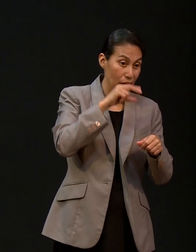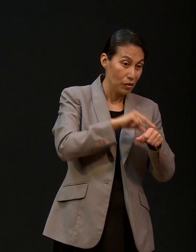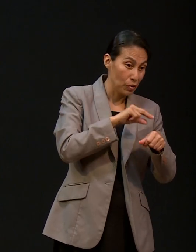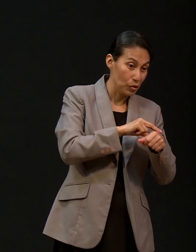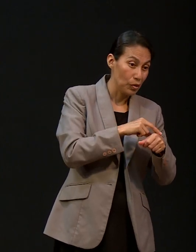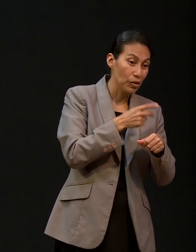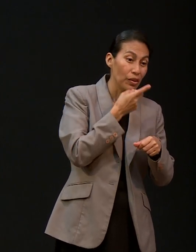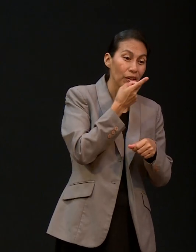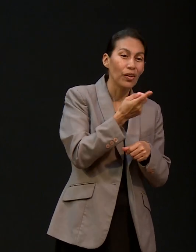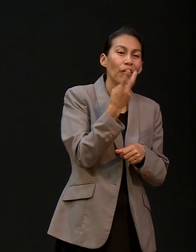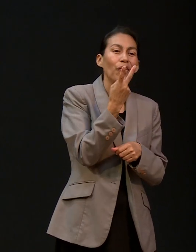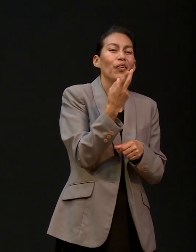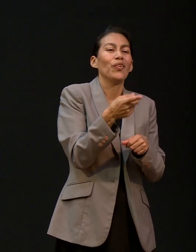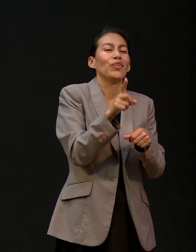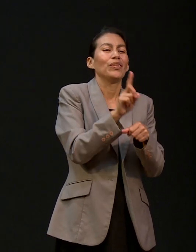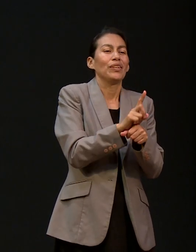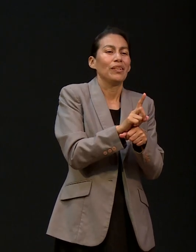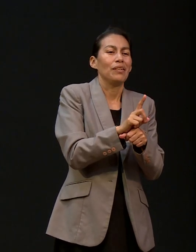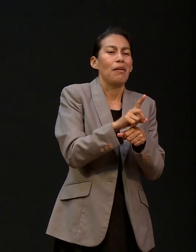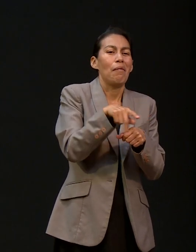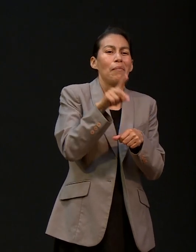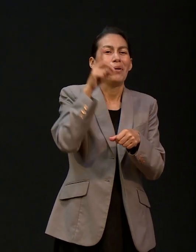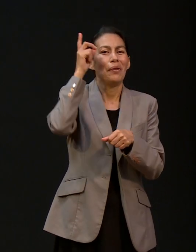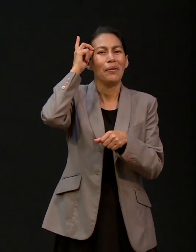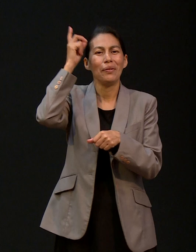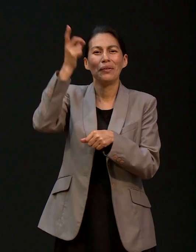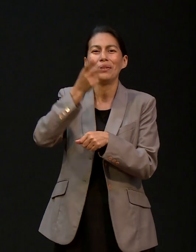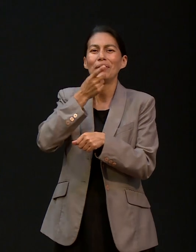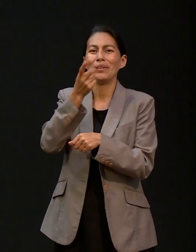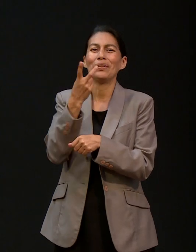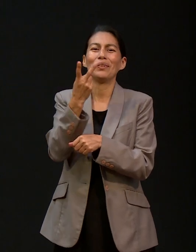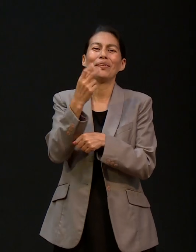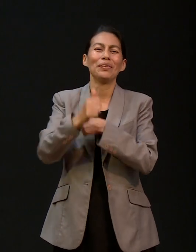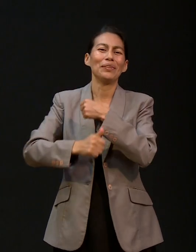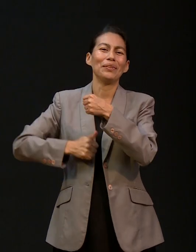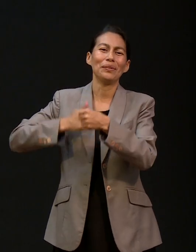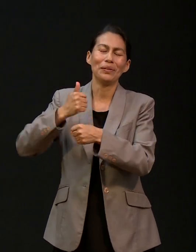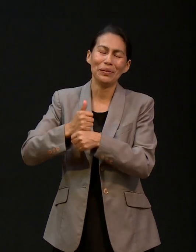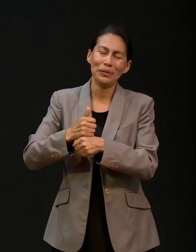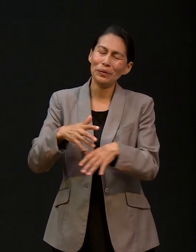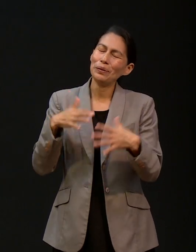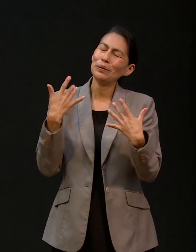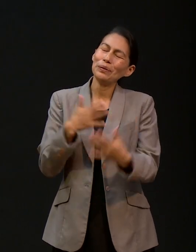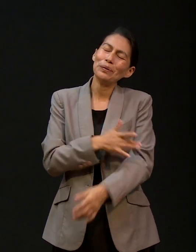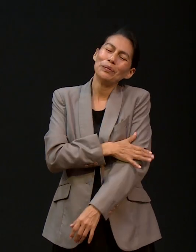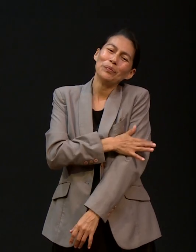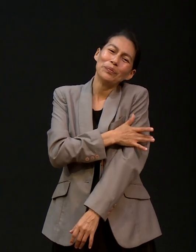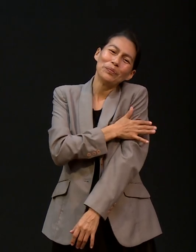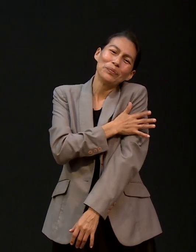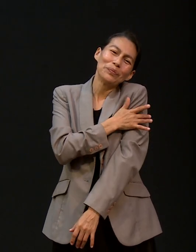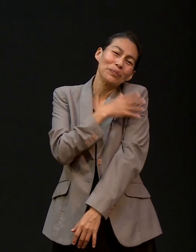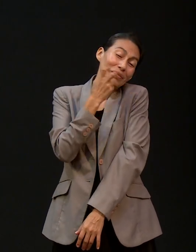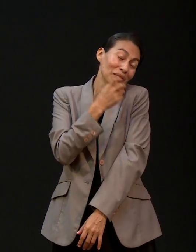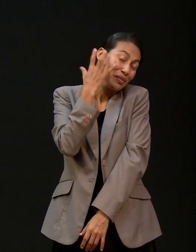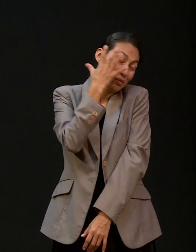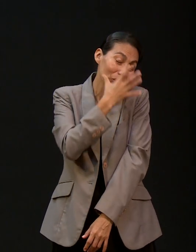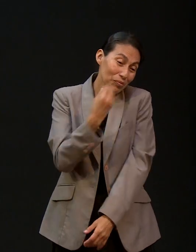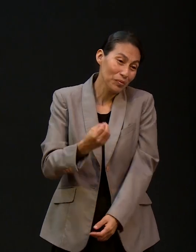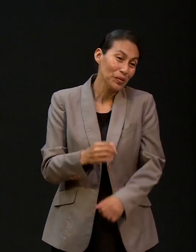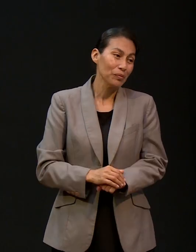ratito, ¿no? La ciencia dijo dos días, pero después que termina la ciencia empieza el terreno de Dios. es que la